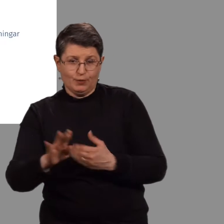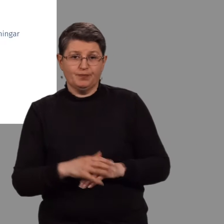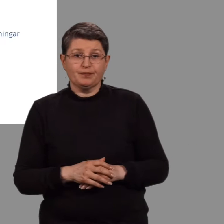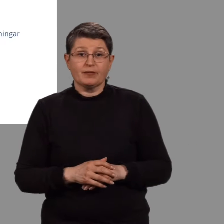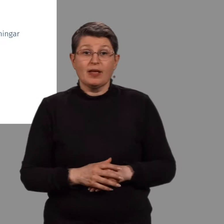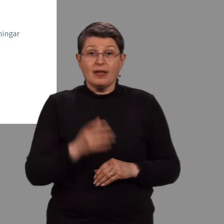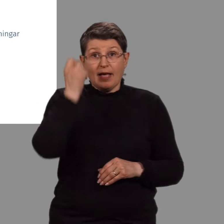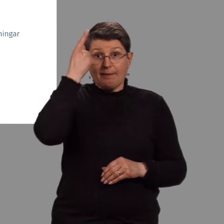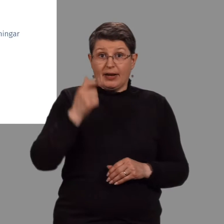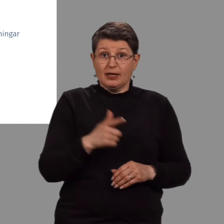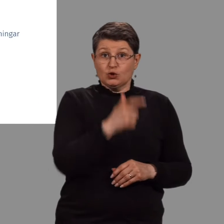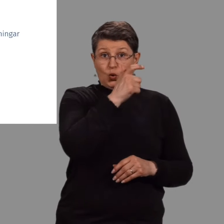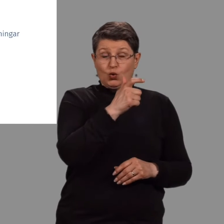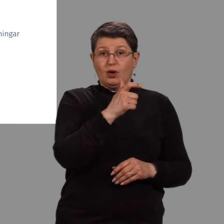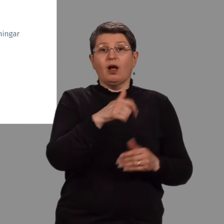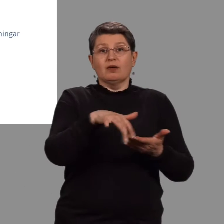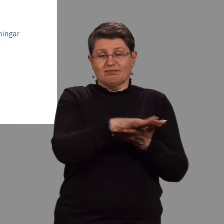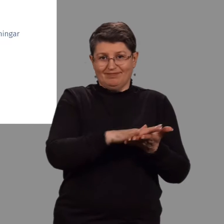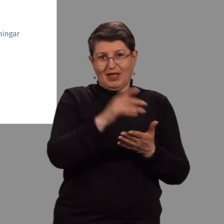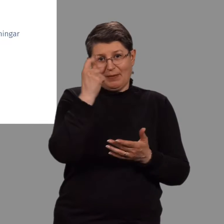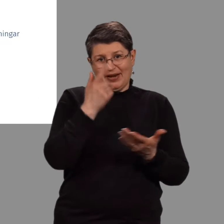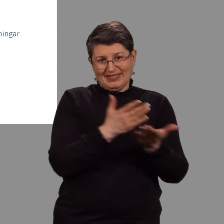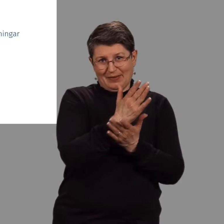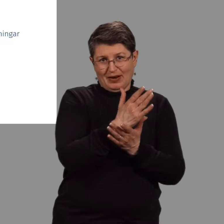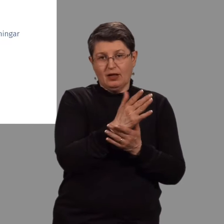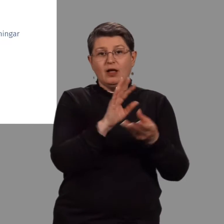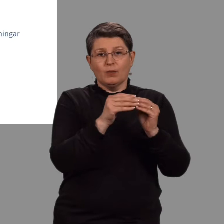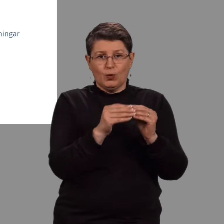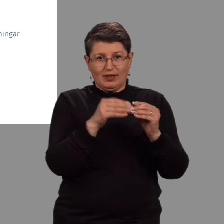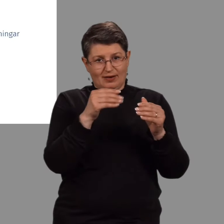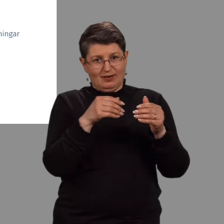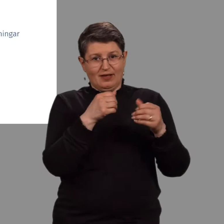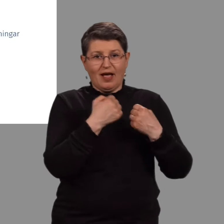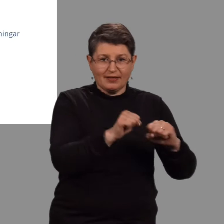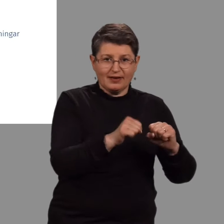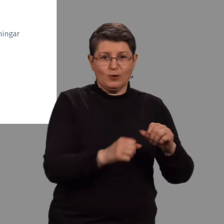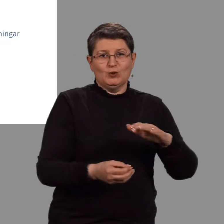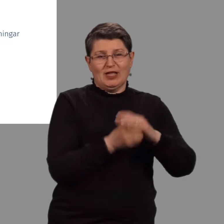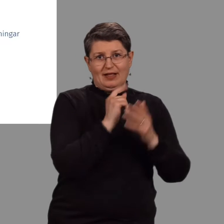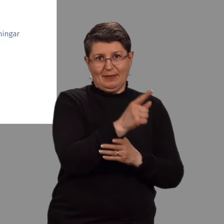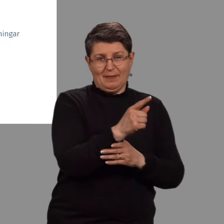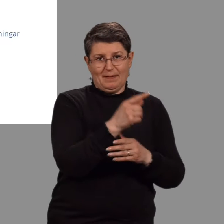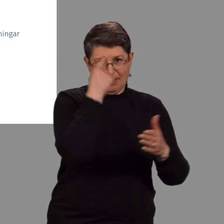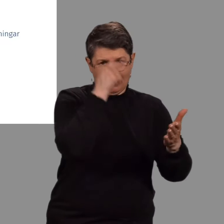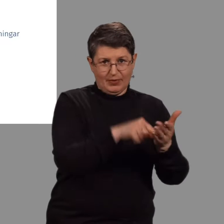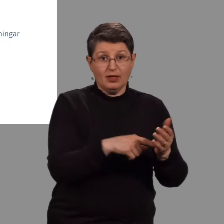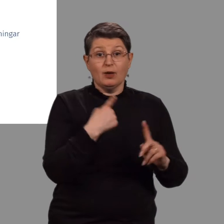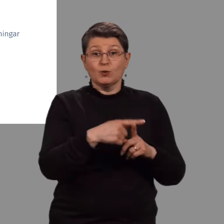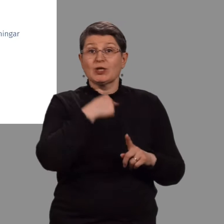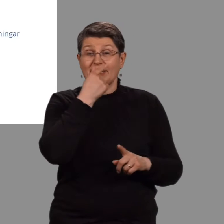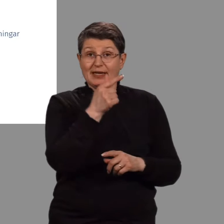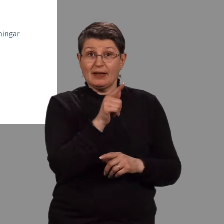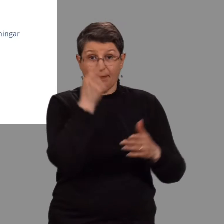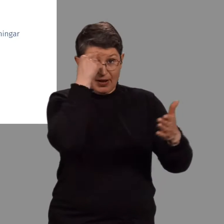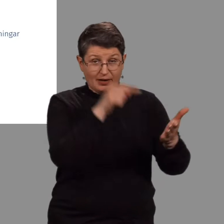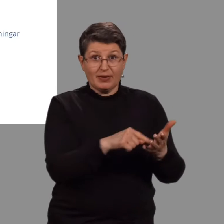Menningarsogni byggir á menningarstefnunni og setur fram aðgerðir sem stiði með markmið menningarstefnunar. Ég aðpranti að fela í sér nýmarkmið og áskoranir í